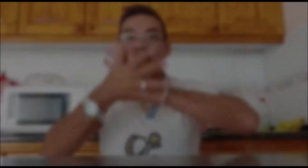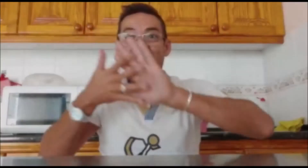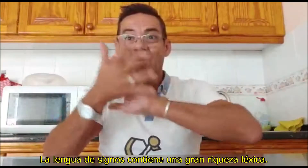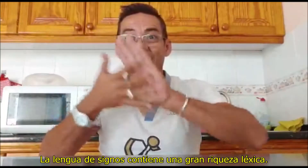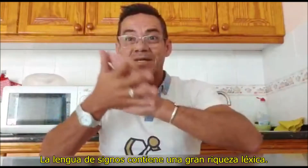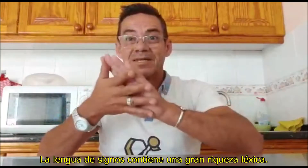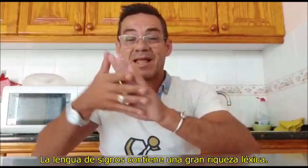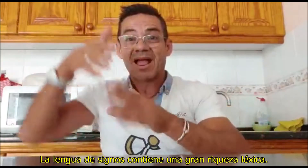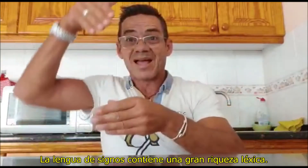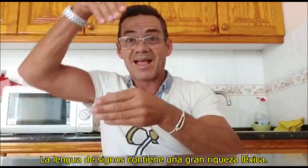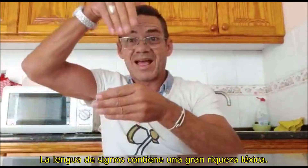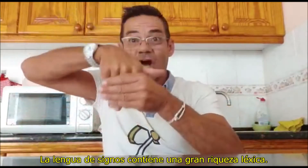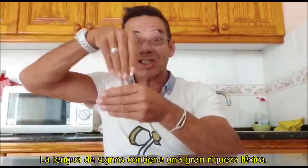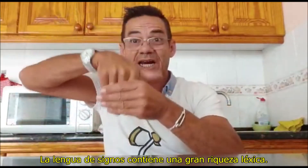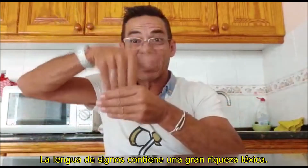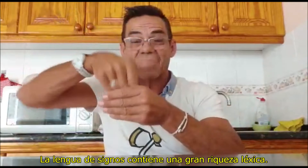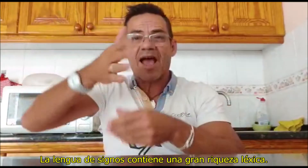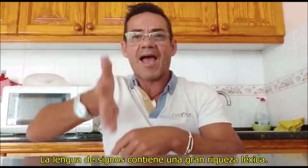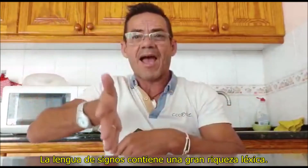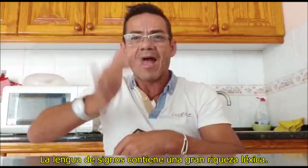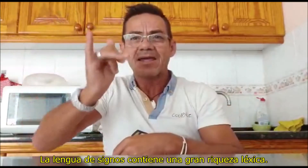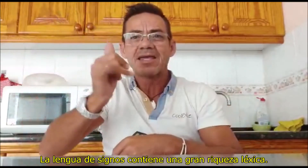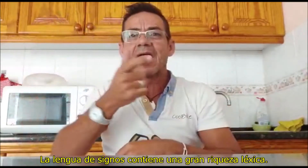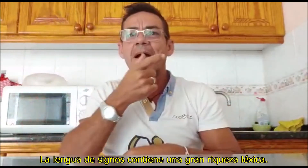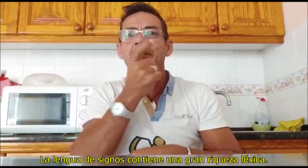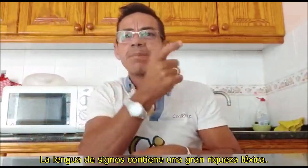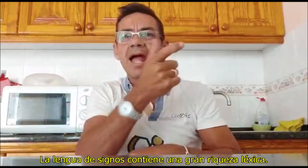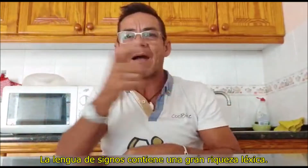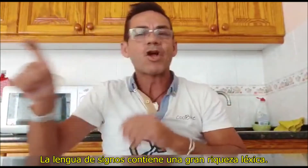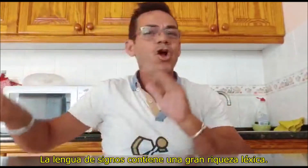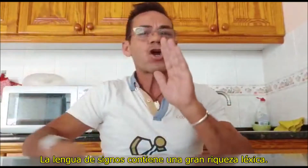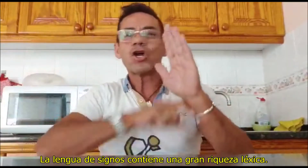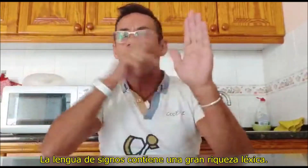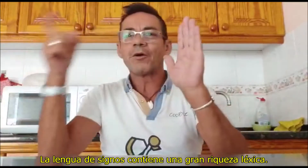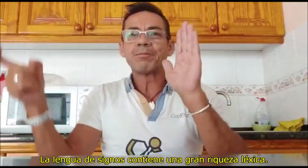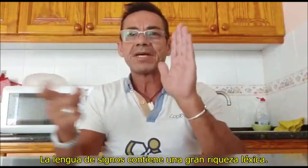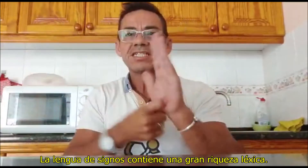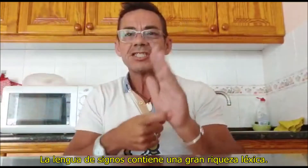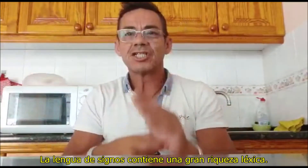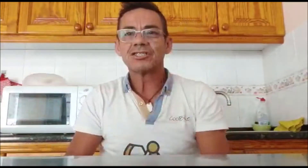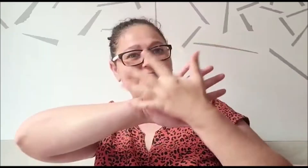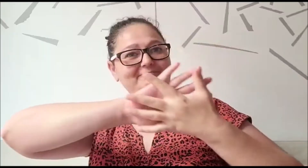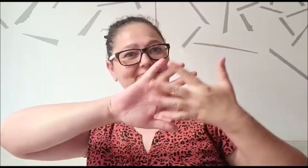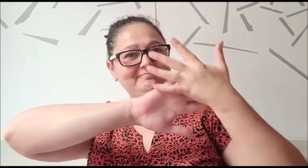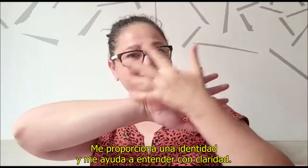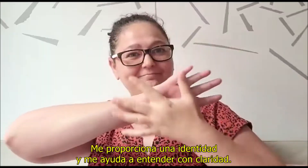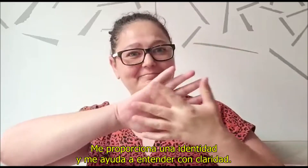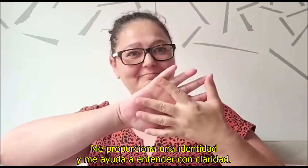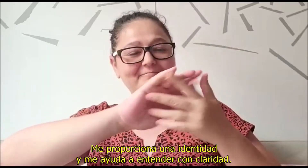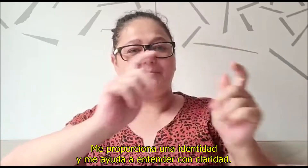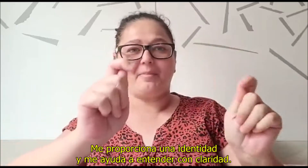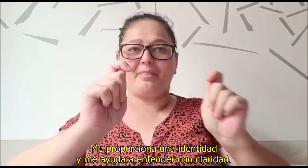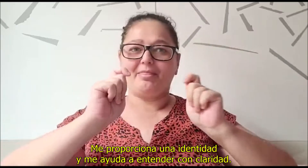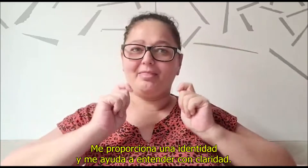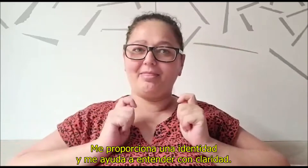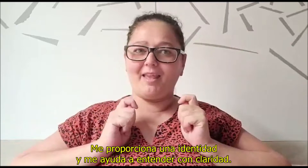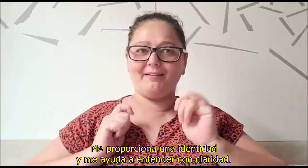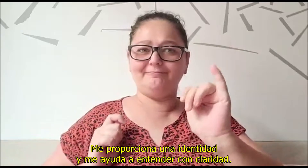La lengua de signos contiene una gran riqueza léxica. La lengua de signos me